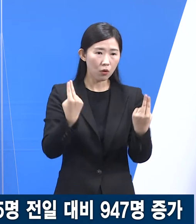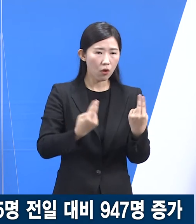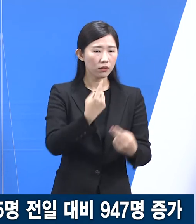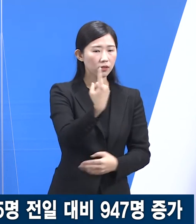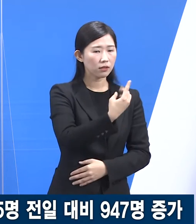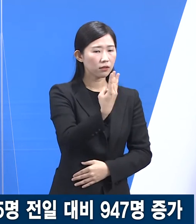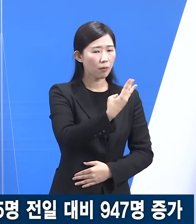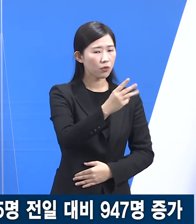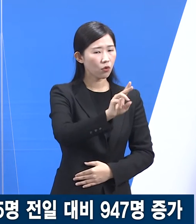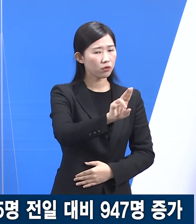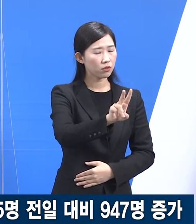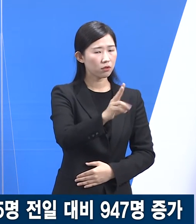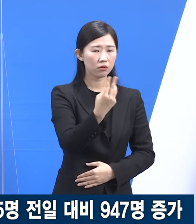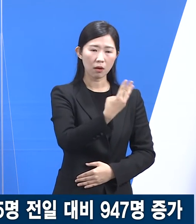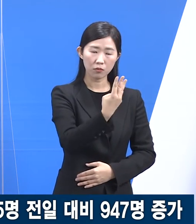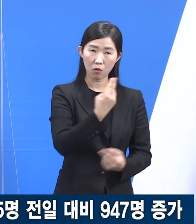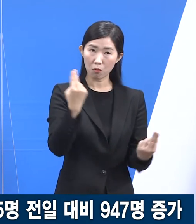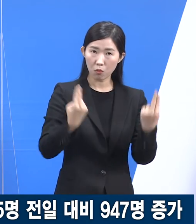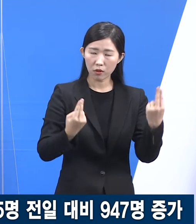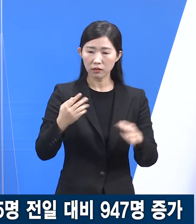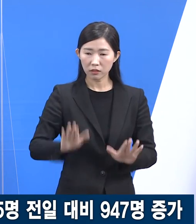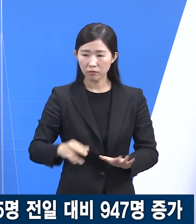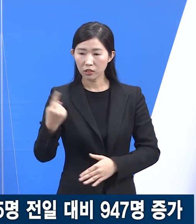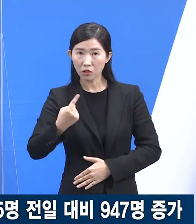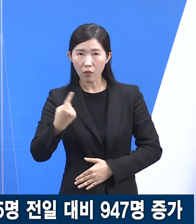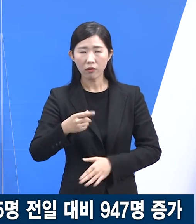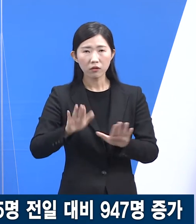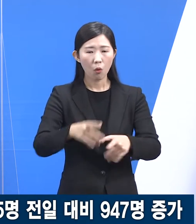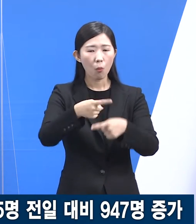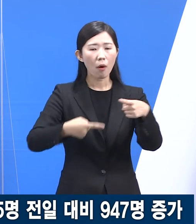,505명으로 절반가량 감소하였습니다.